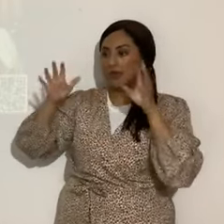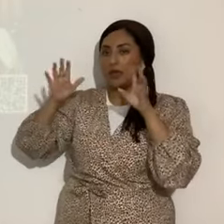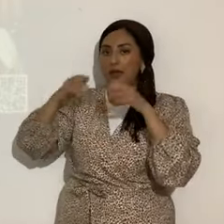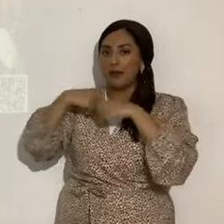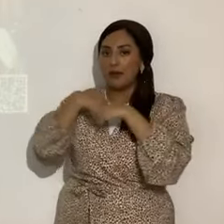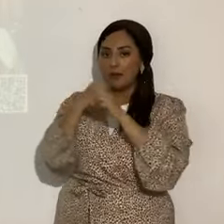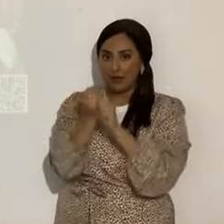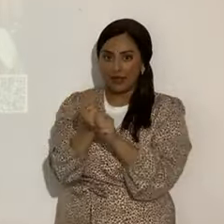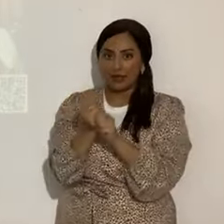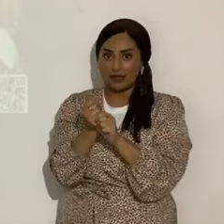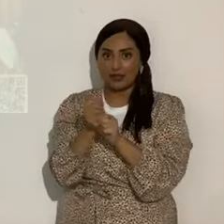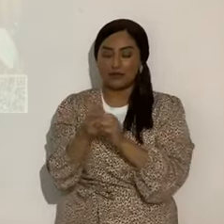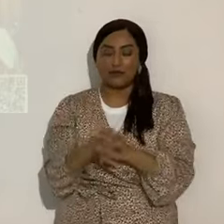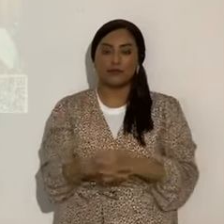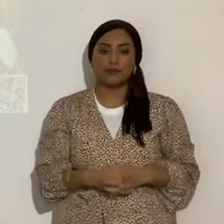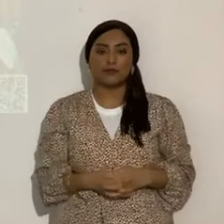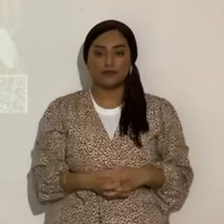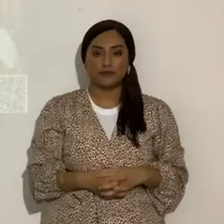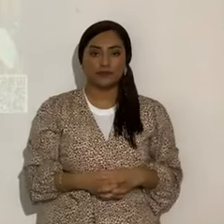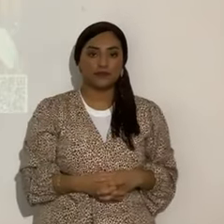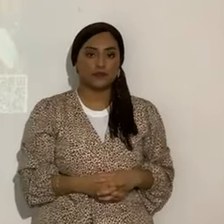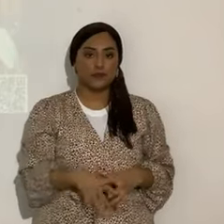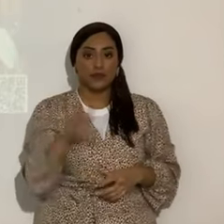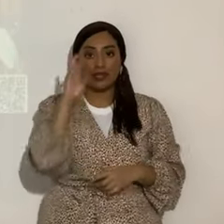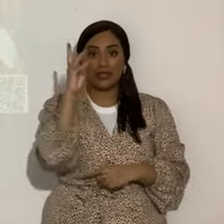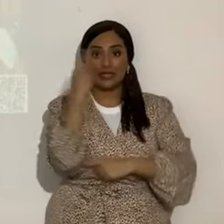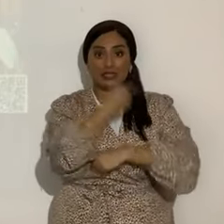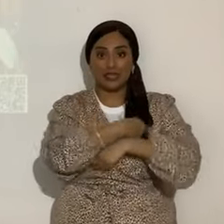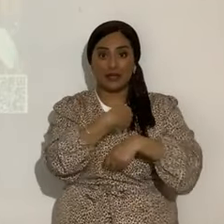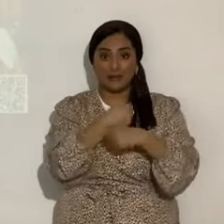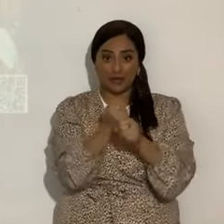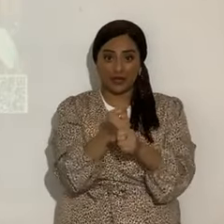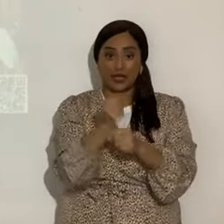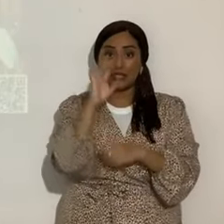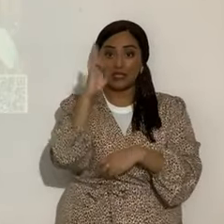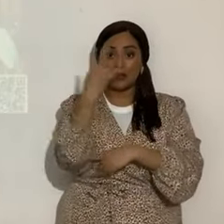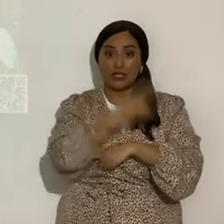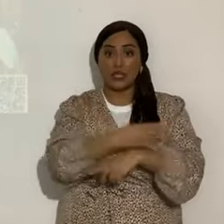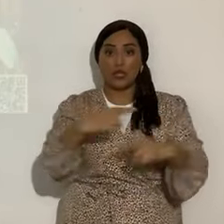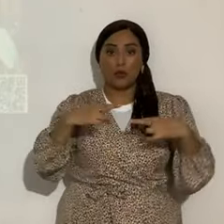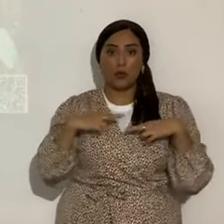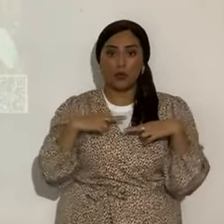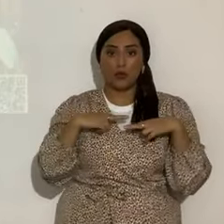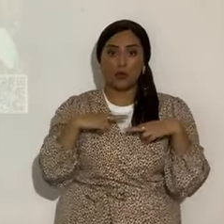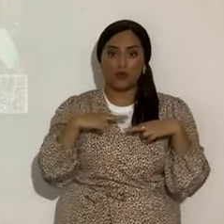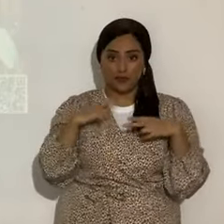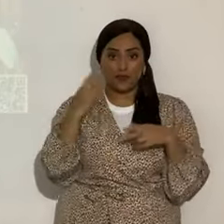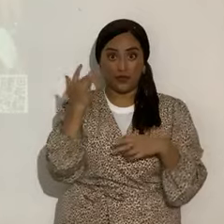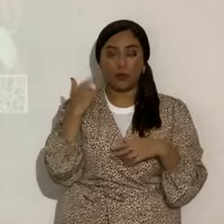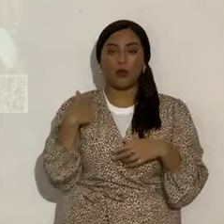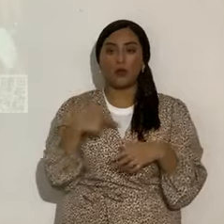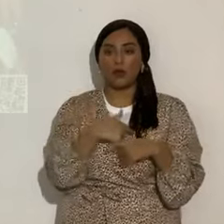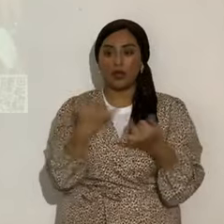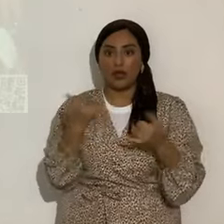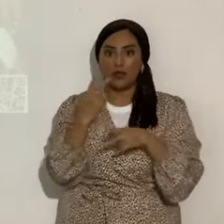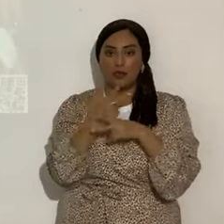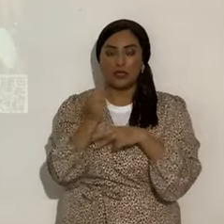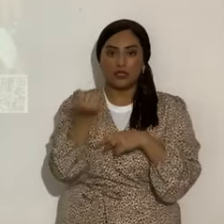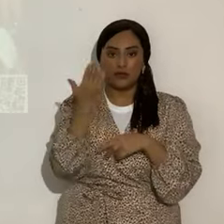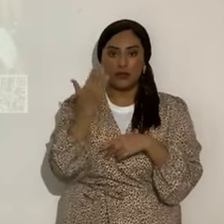¿sí?, y el séptimo reposó, por eso estamos guardando el Shabbat, porque le amamos al Eterno, o sea, guardamos su día. Guardar el Shabbat